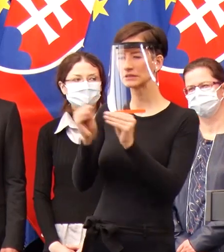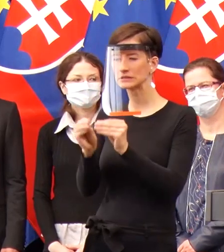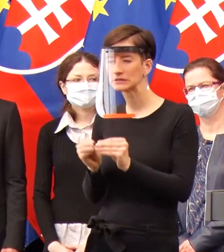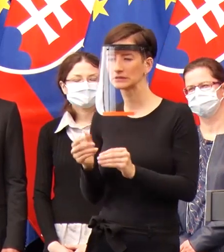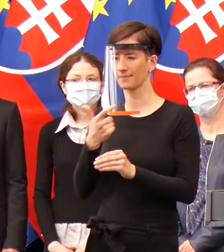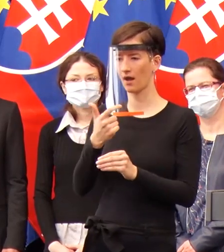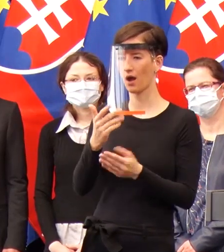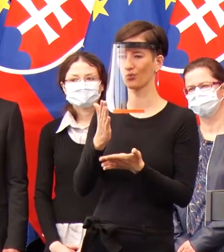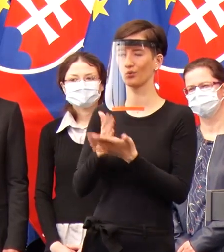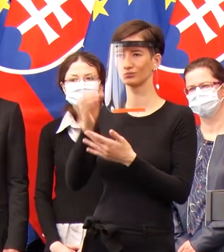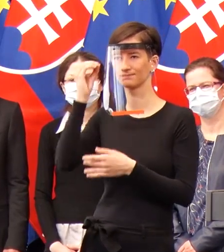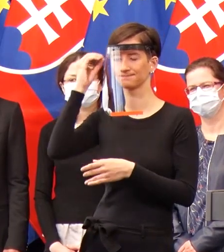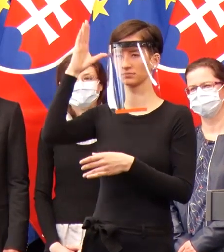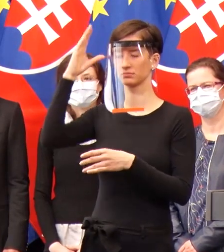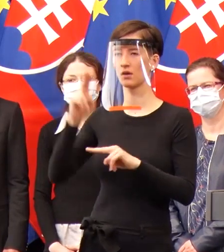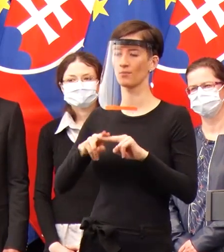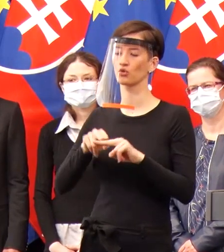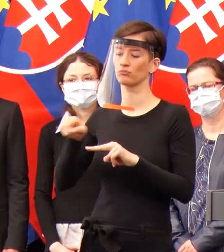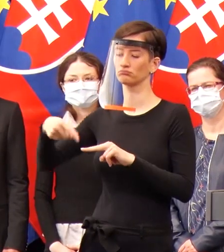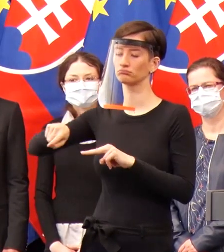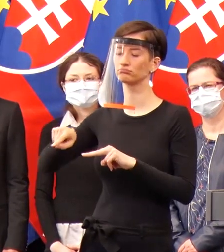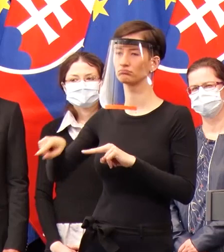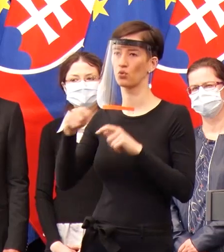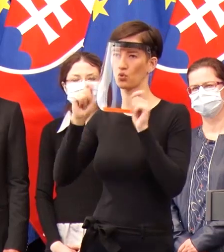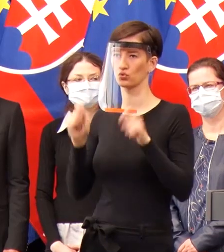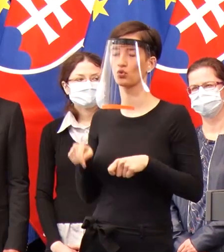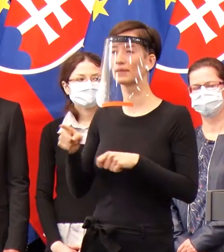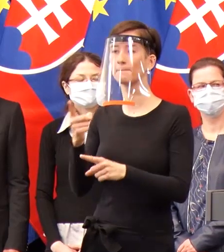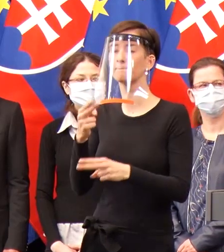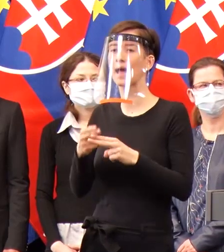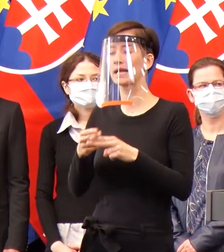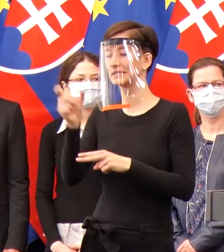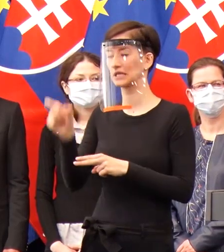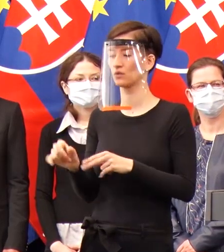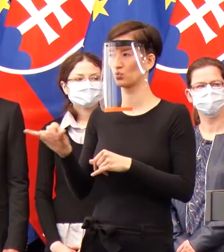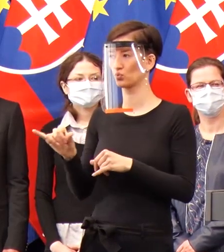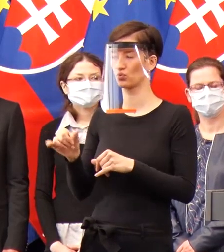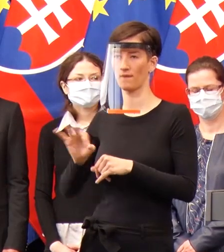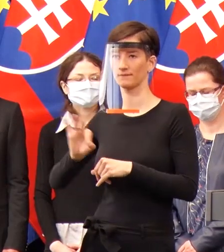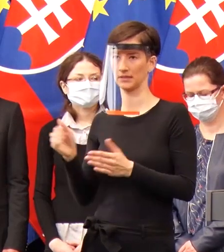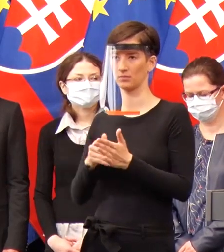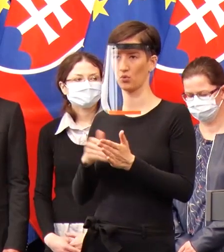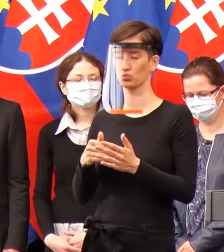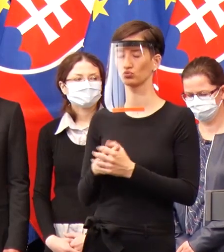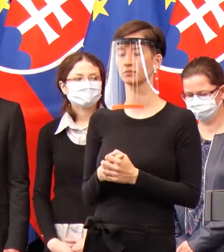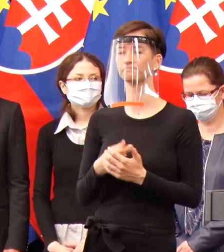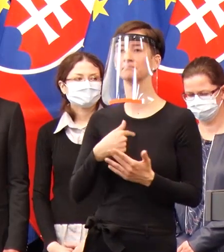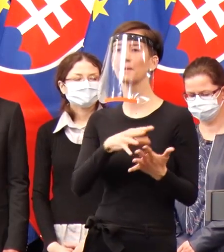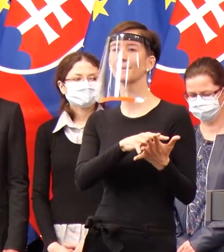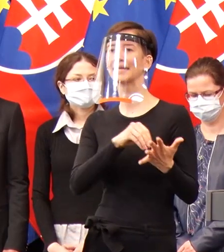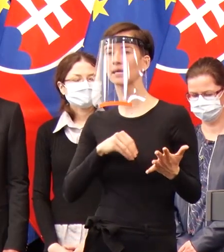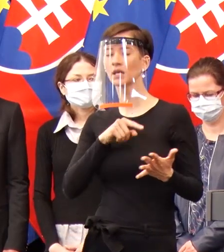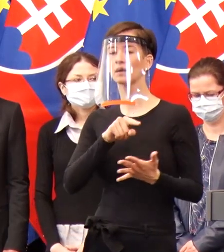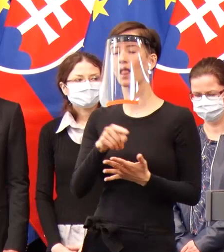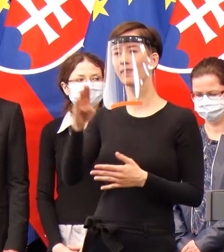aj oni rozhodujú, na akého pacienta to môžu indikovať. Ja len poviem jeden príklad vo vojenskej nemocnici.